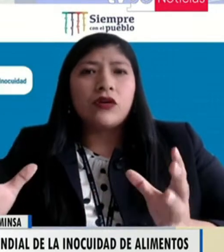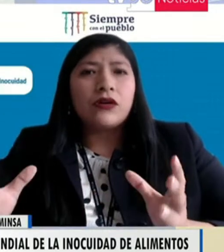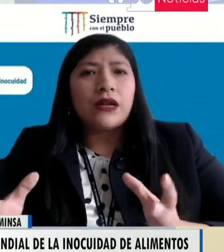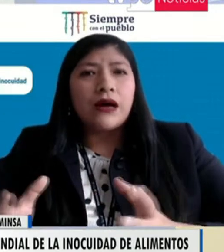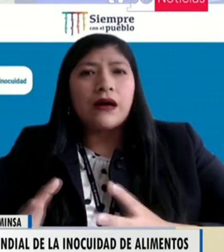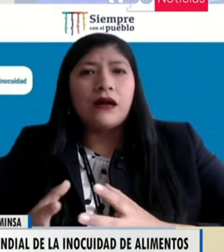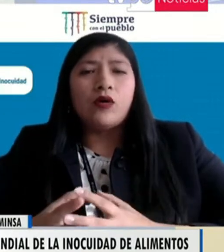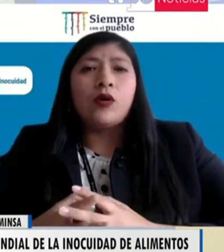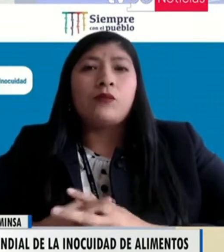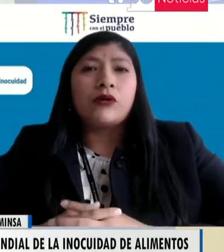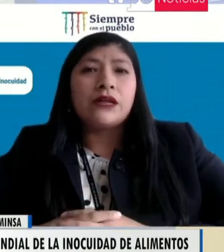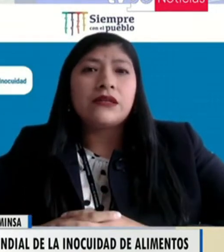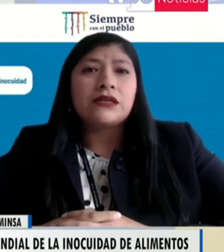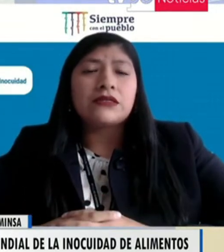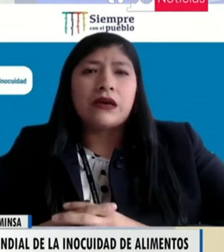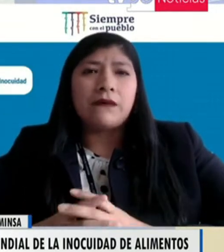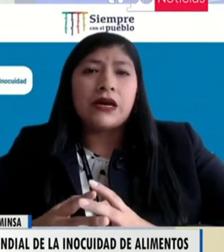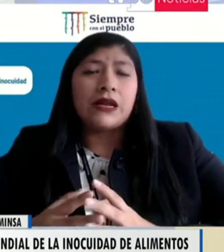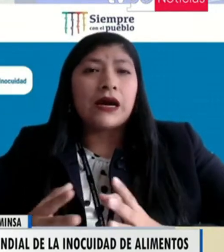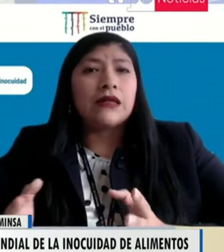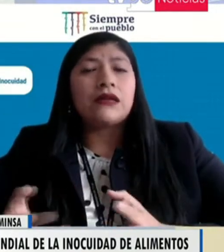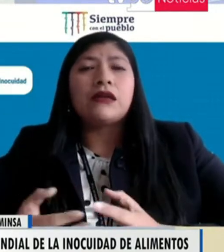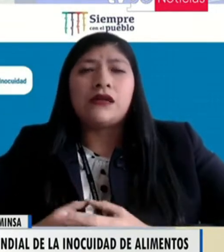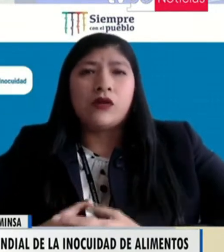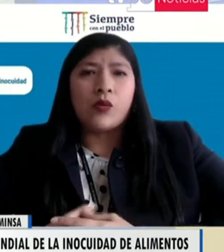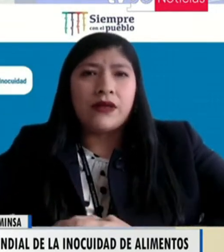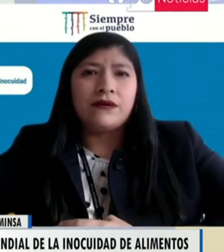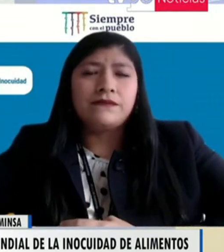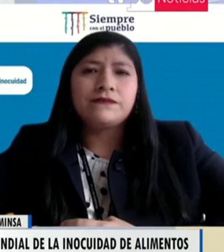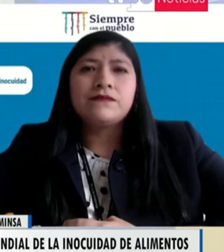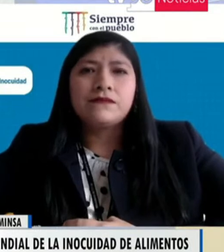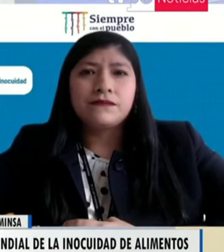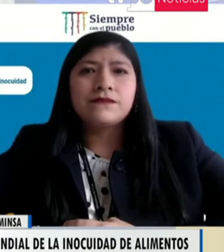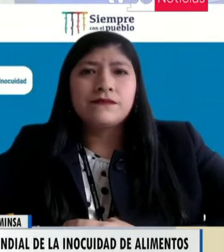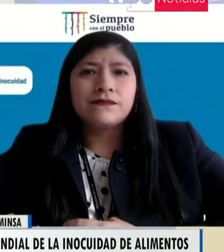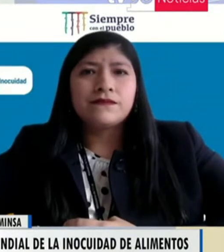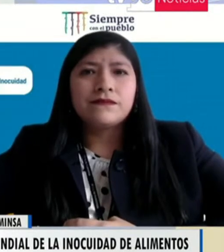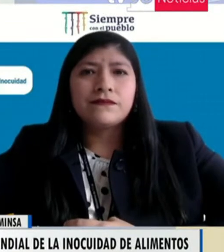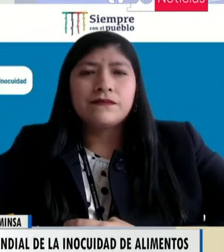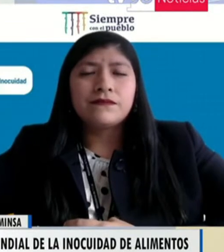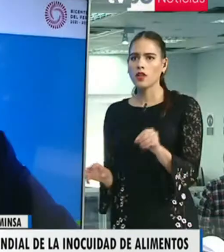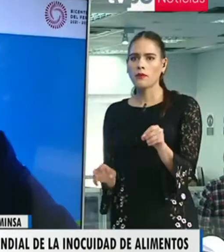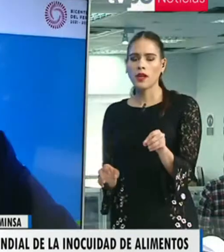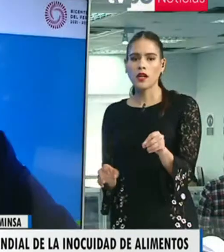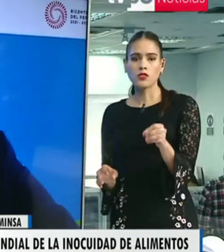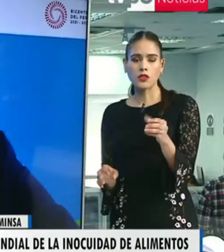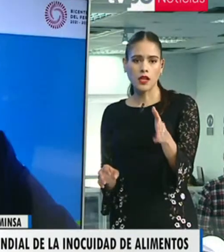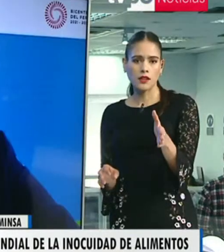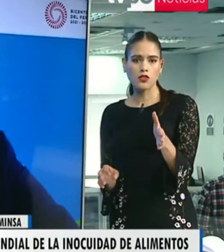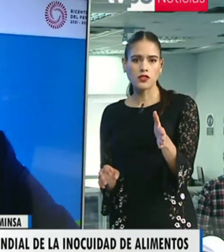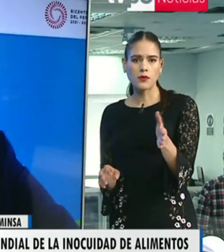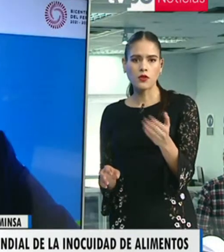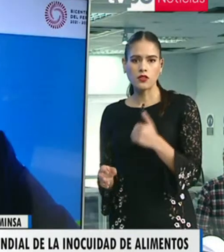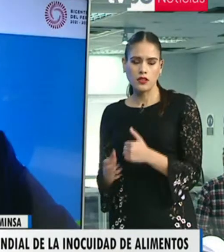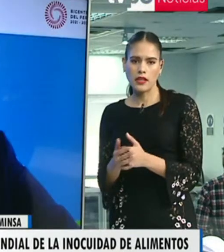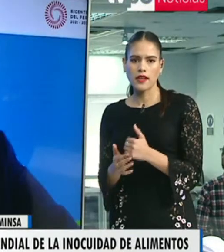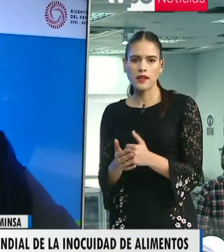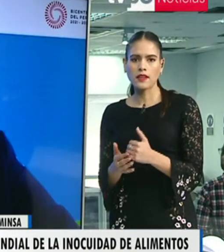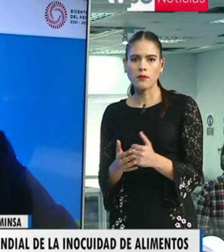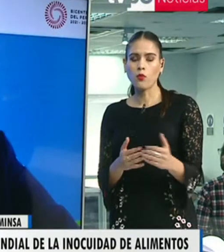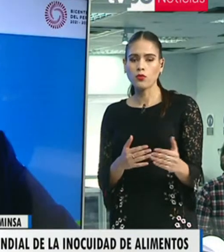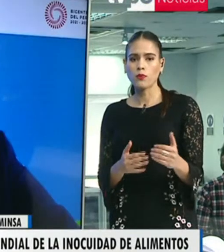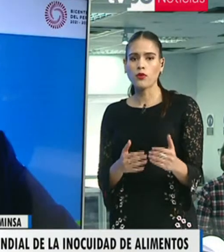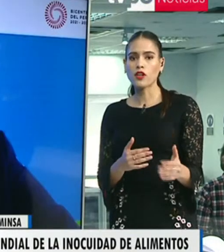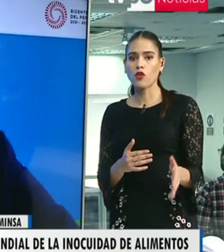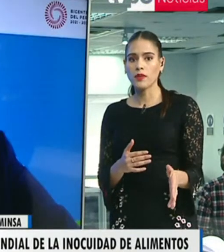integrar todos los componentes que van en la cadena de la inocuidad. Y por ahí también me gustaría para que a gente que nos está viendo les